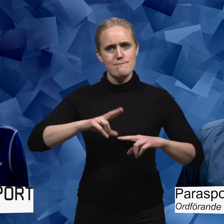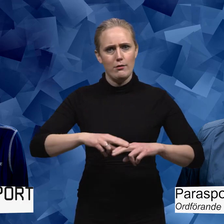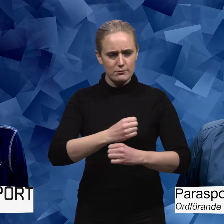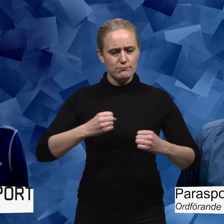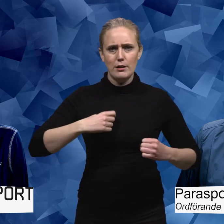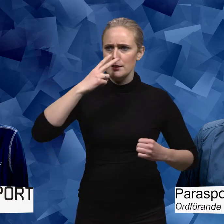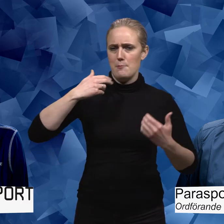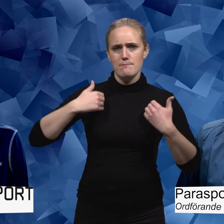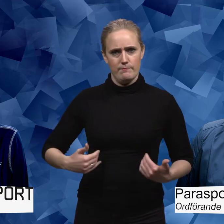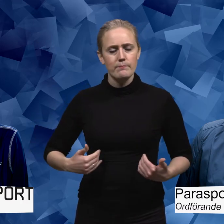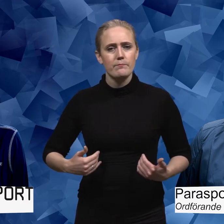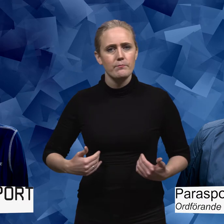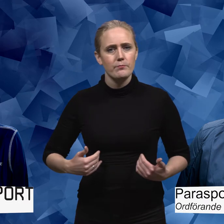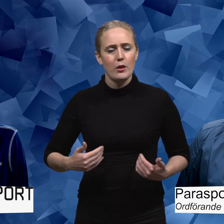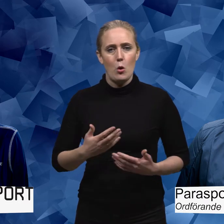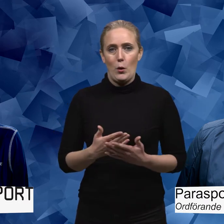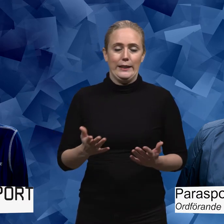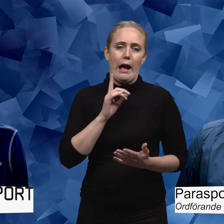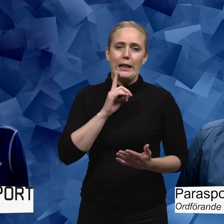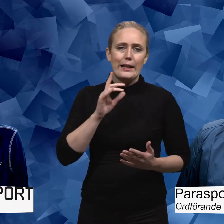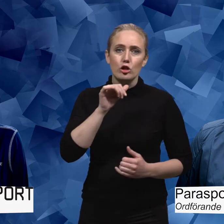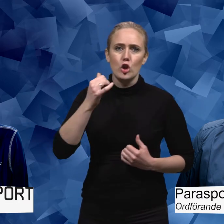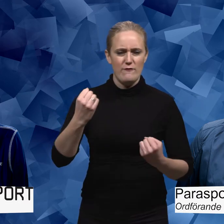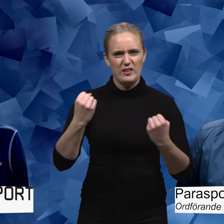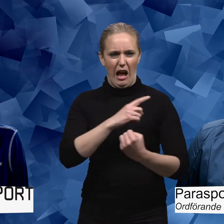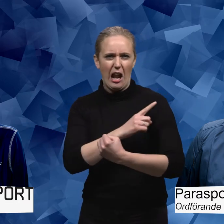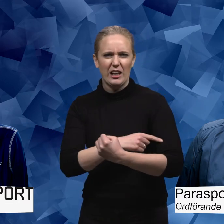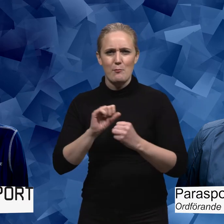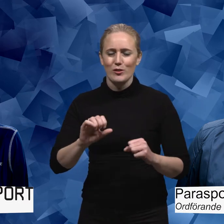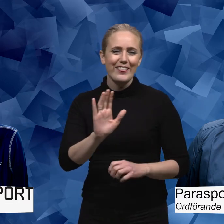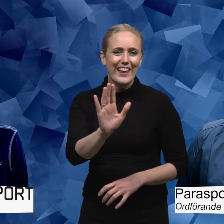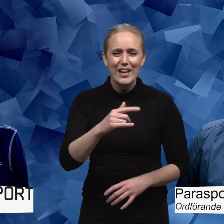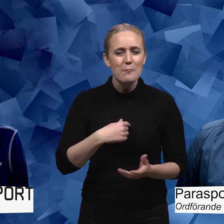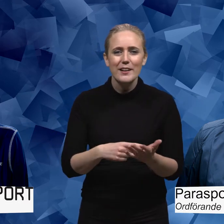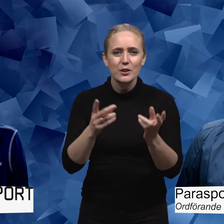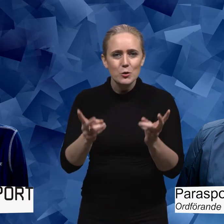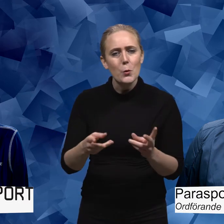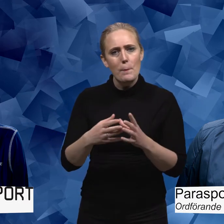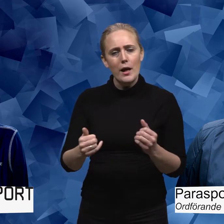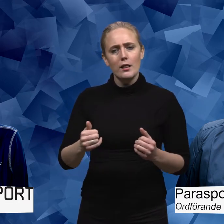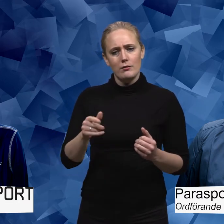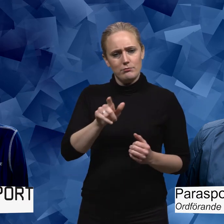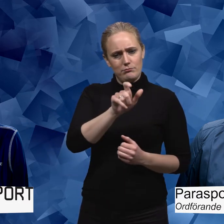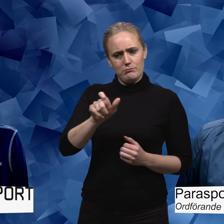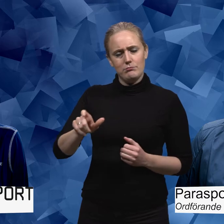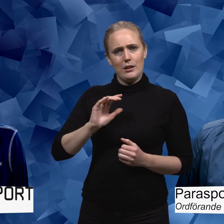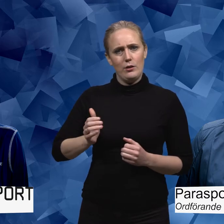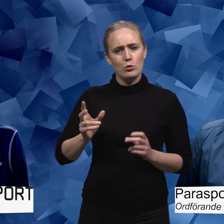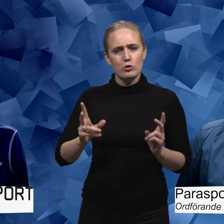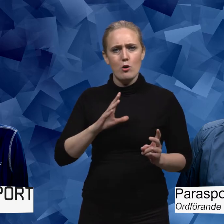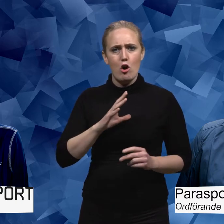vågar synas. Och sen behöver man inte alltid vara tuff och stark, det är inte så jag menar. Men att någonstans ha något